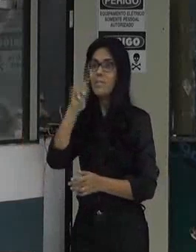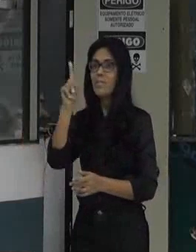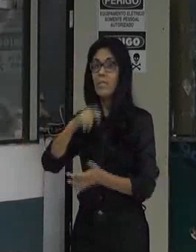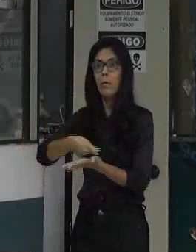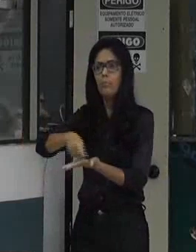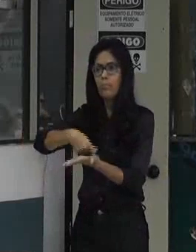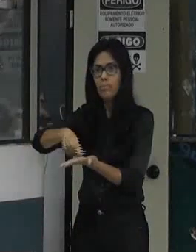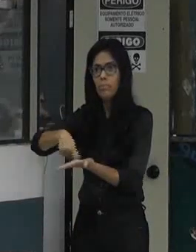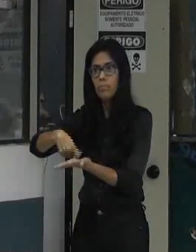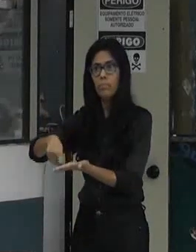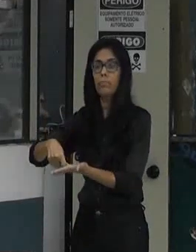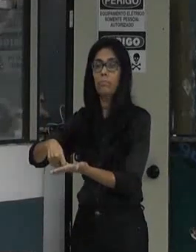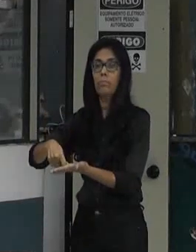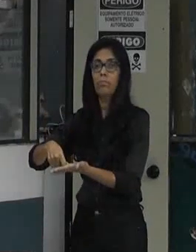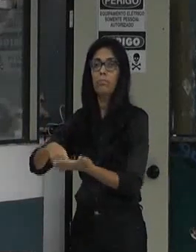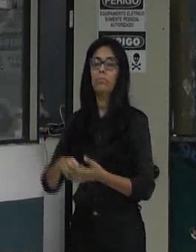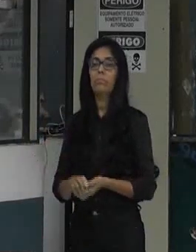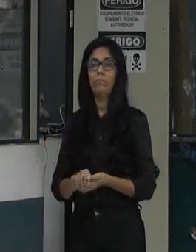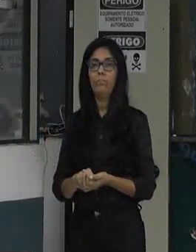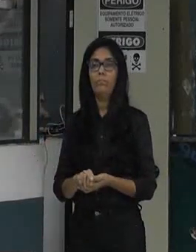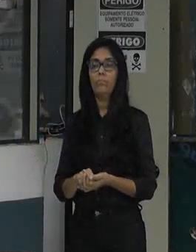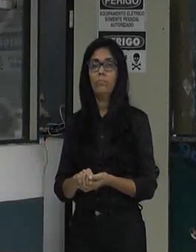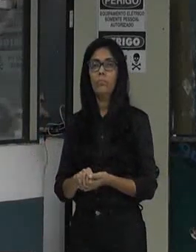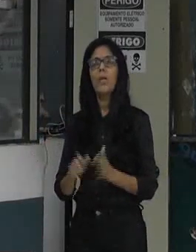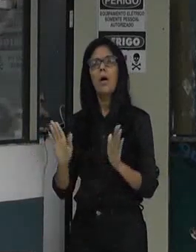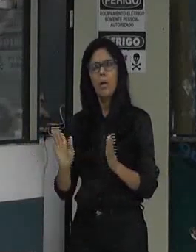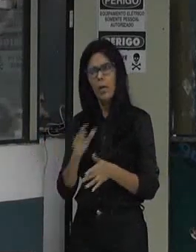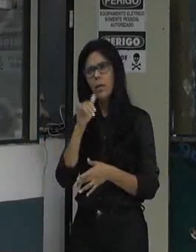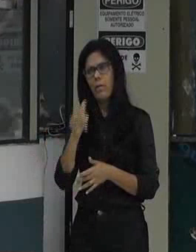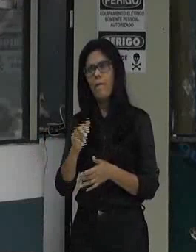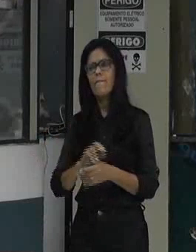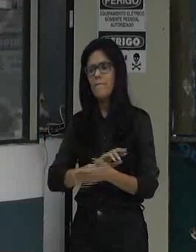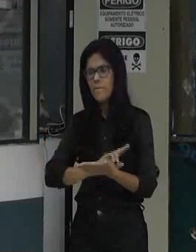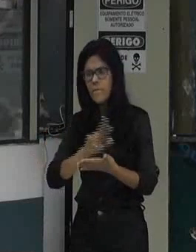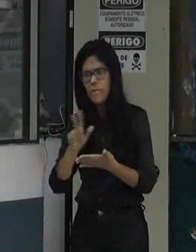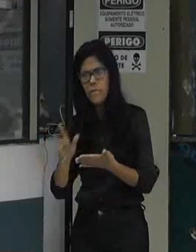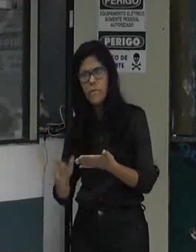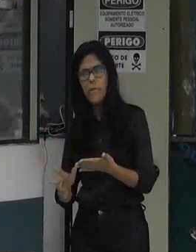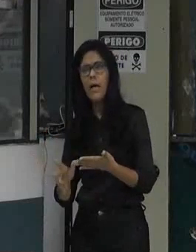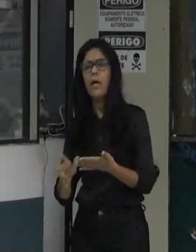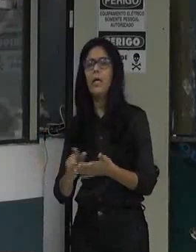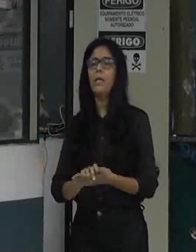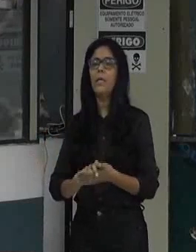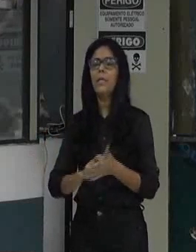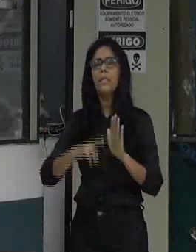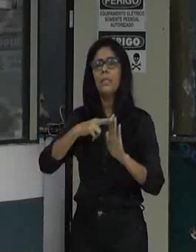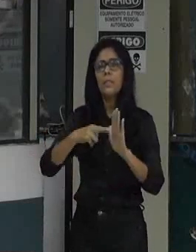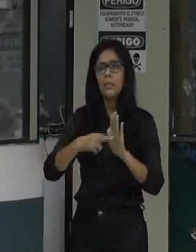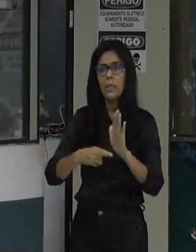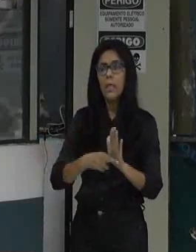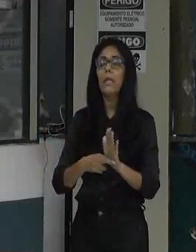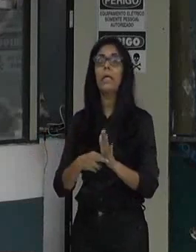E eu já chamei a atenção aqui de que tem uma série de regras contratoais, que inclusive comutam, que